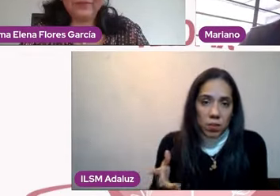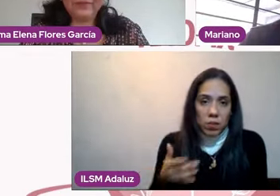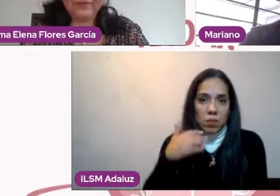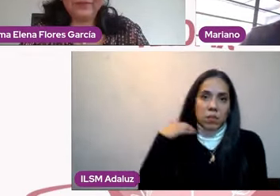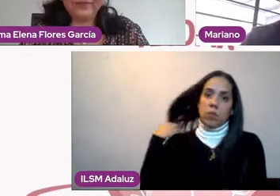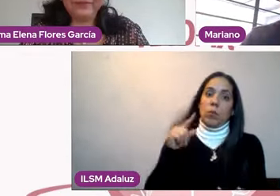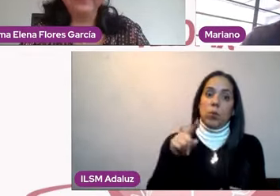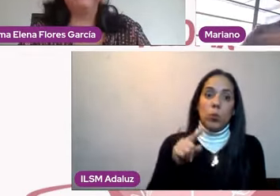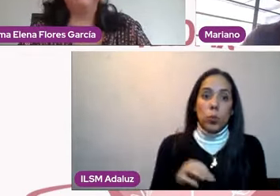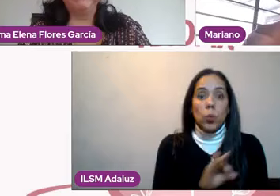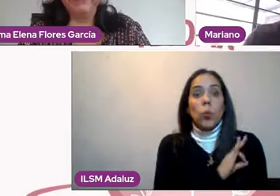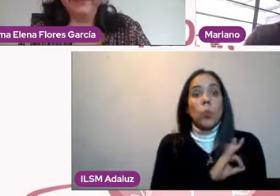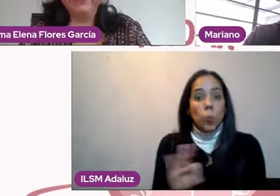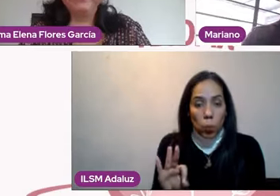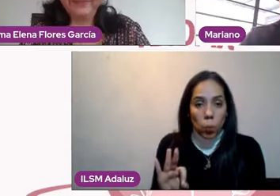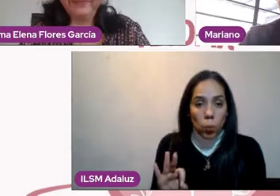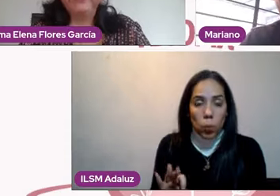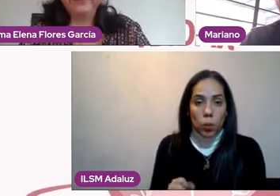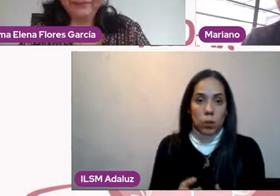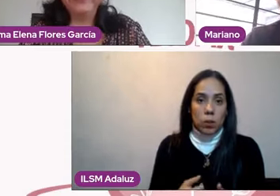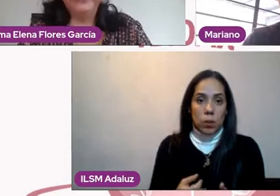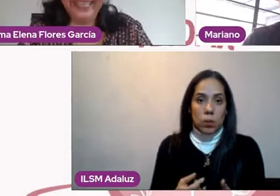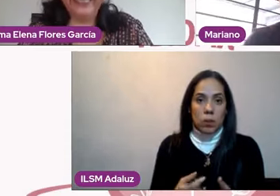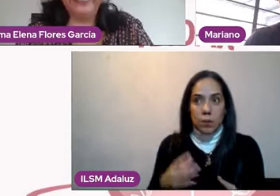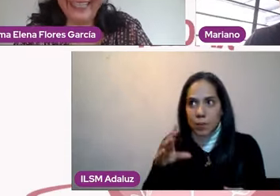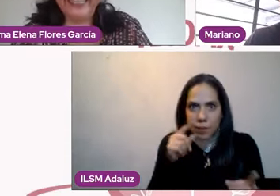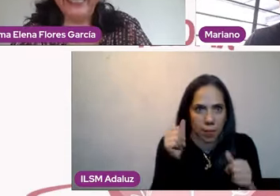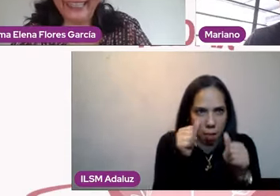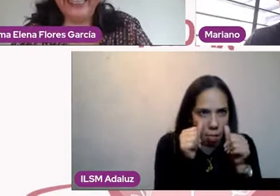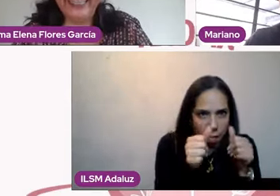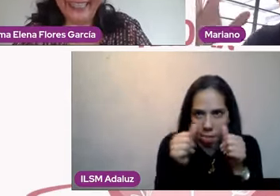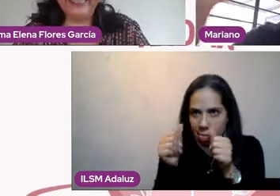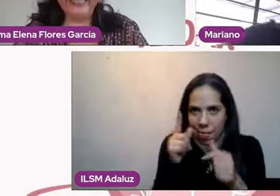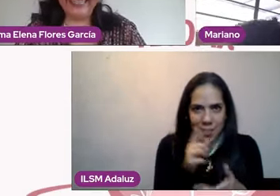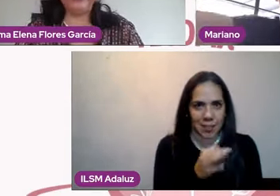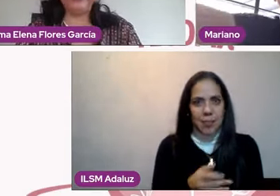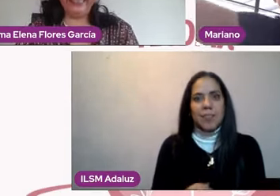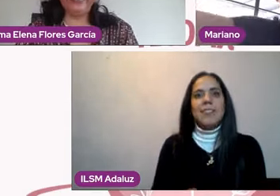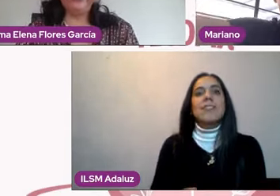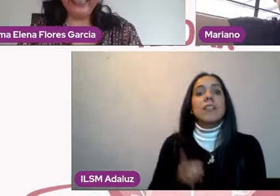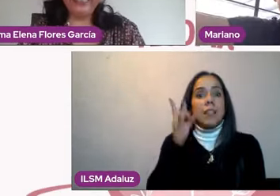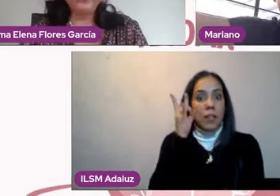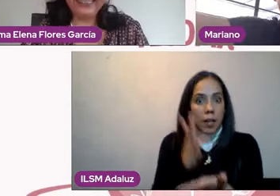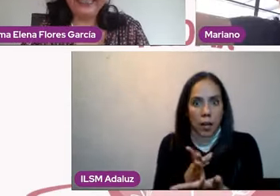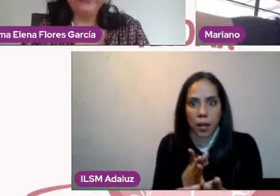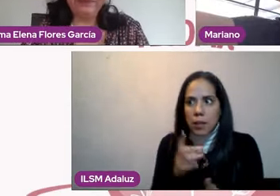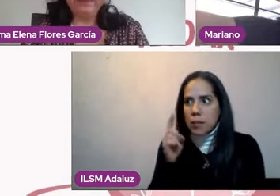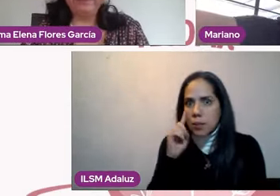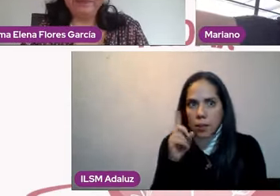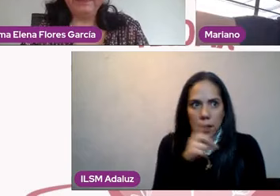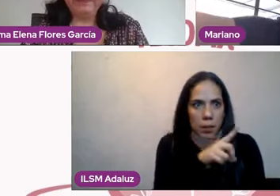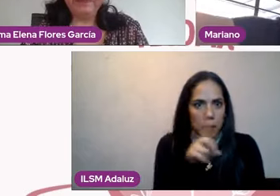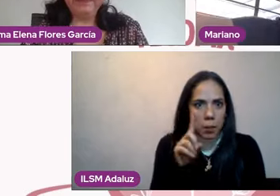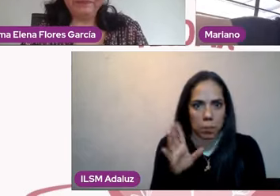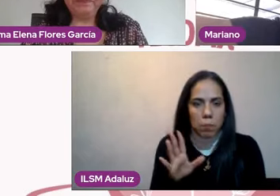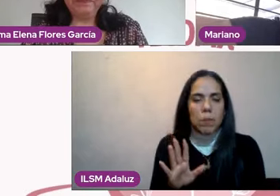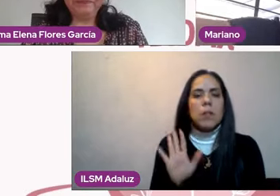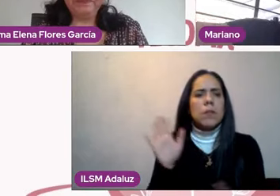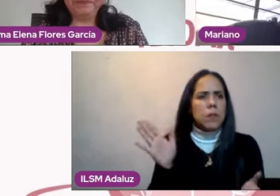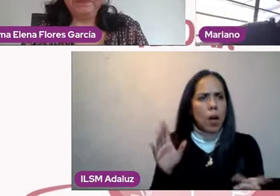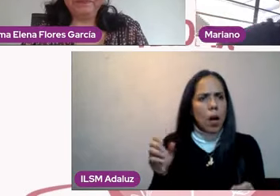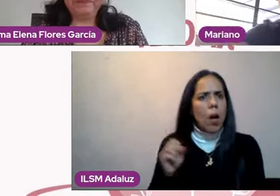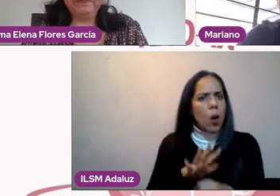cuanto puedan, en cuanto ubiquen la existencia de ese lado, ¿no? Que está pendiente,